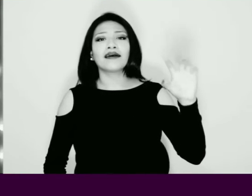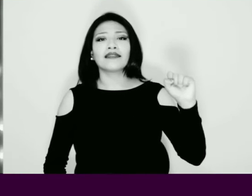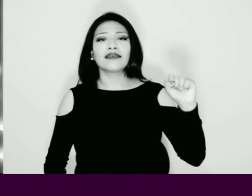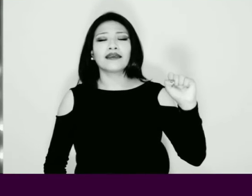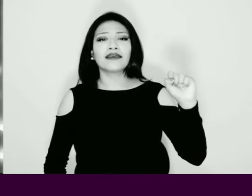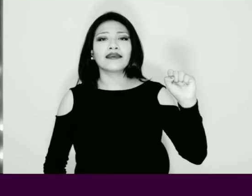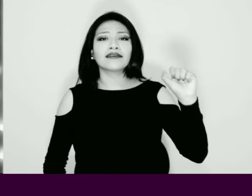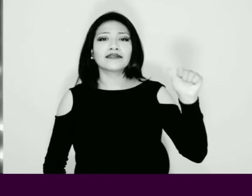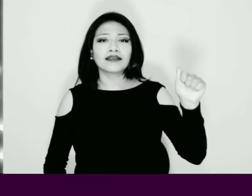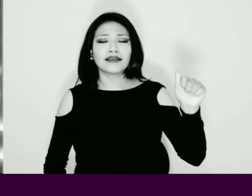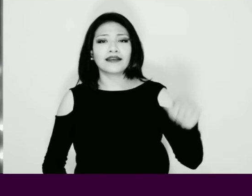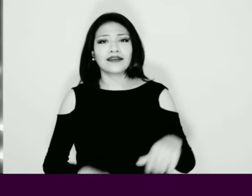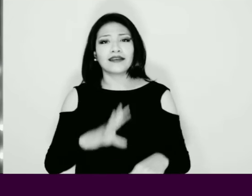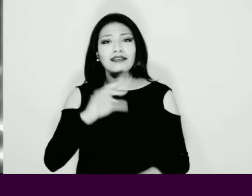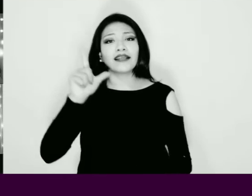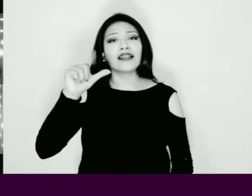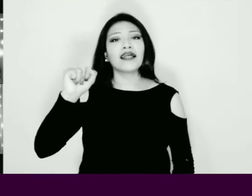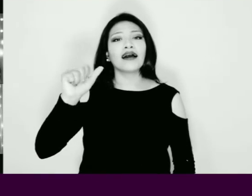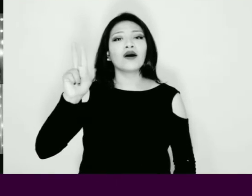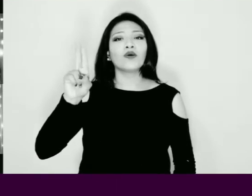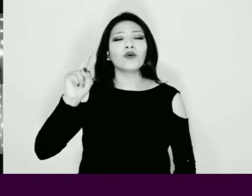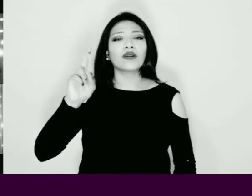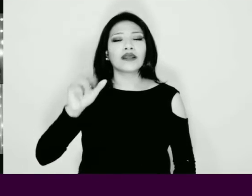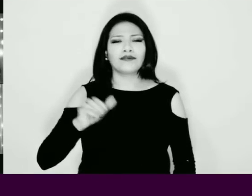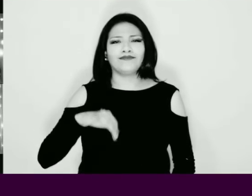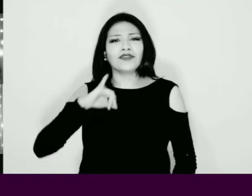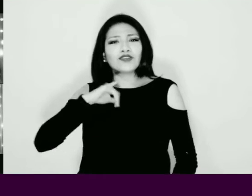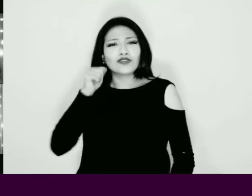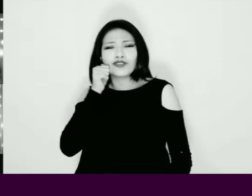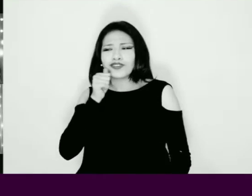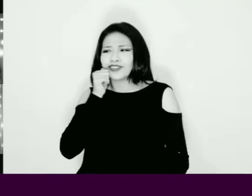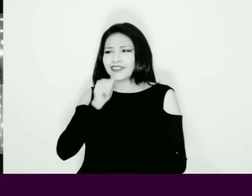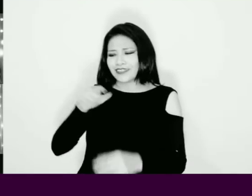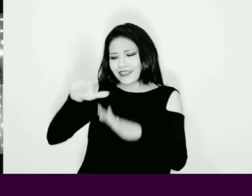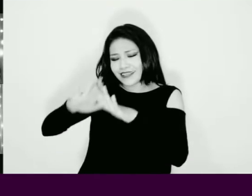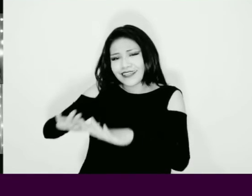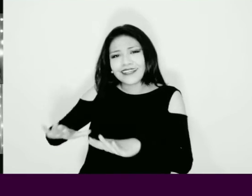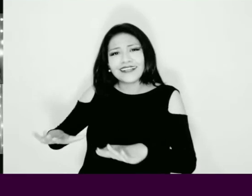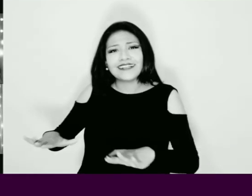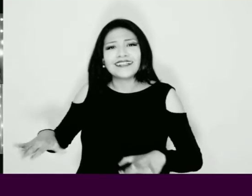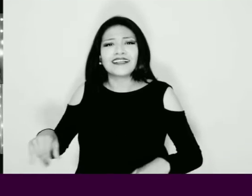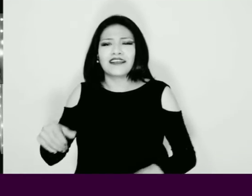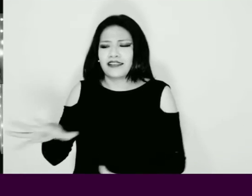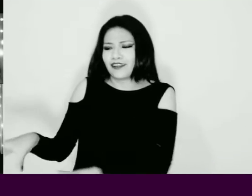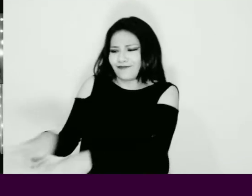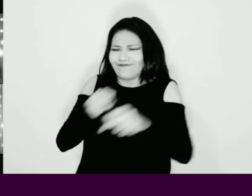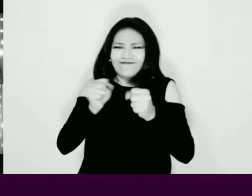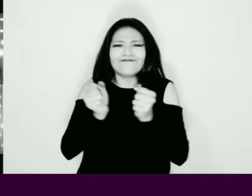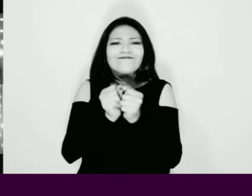Soy la niña que subiste por la fuerza